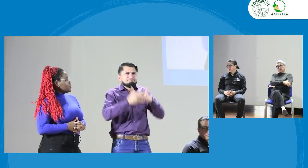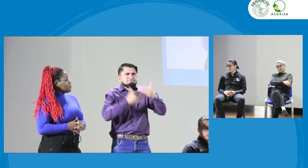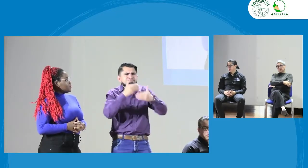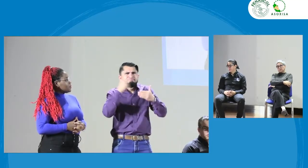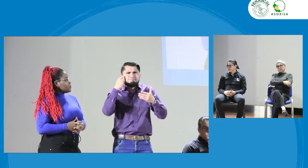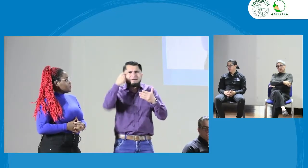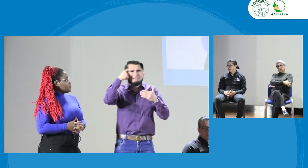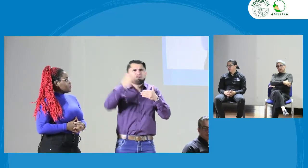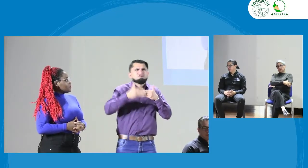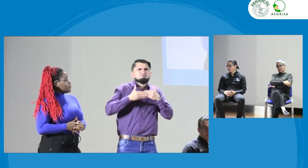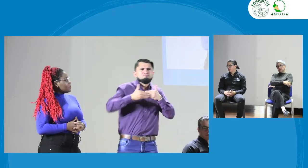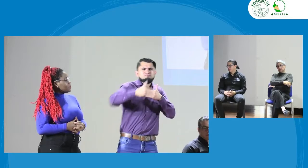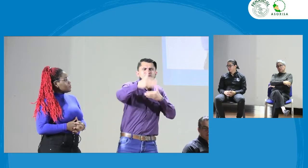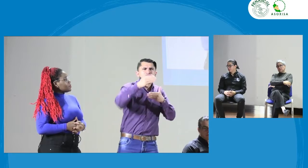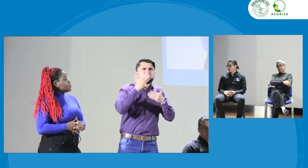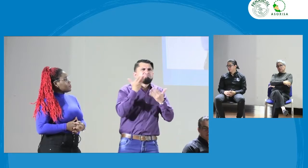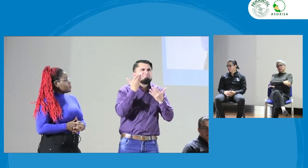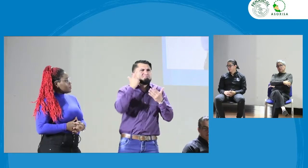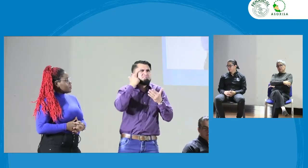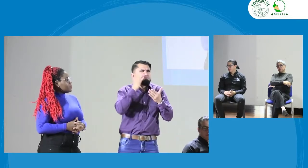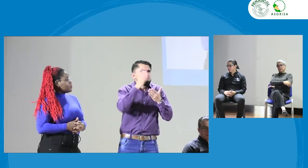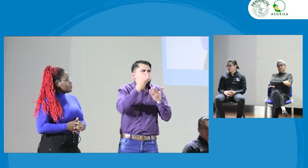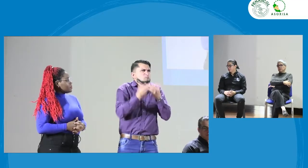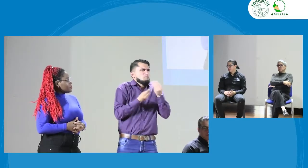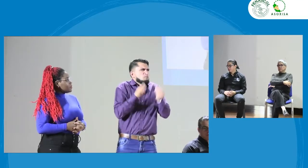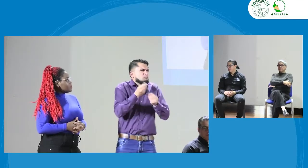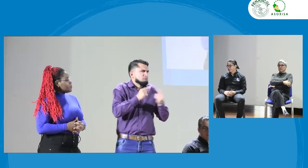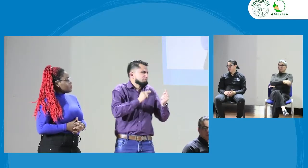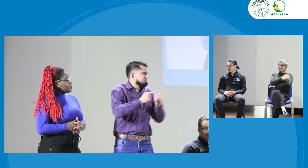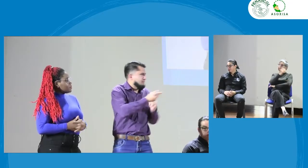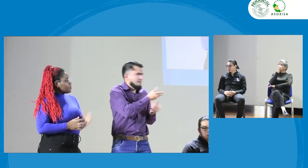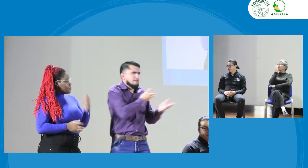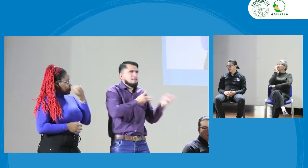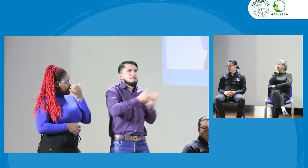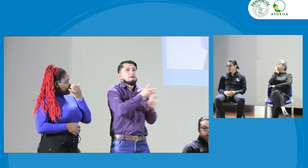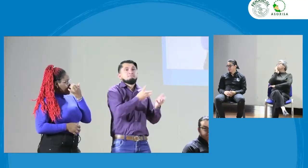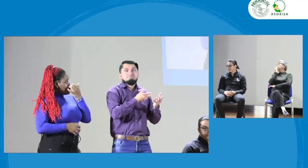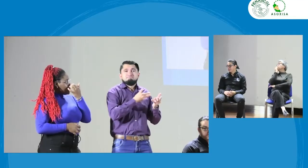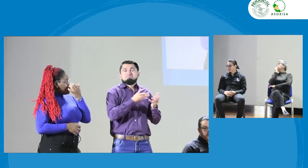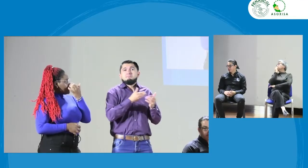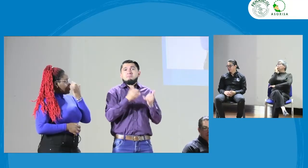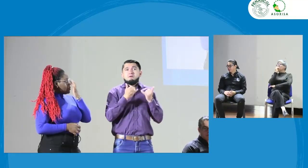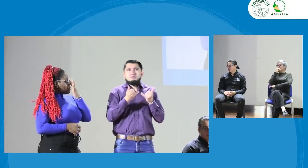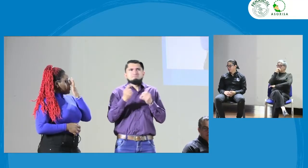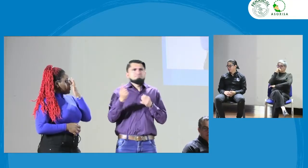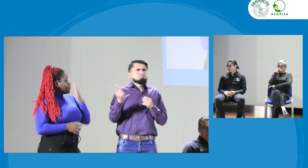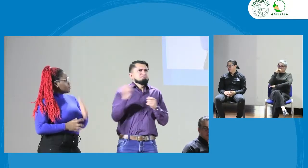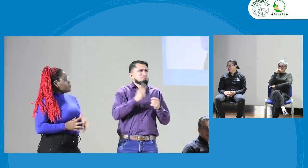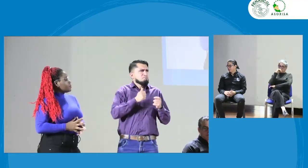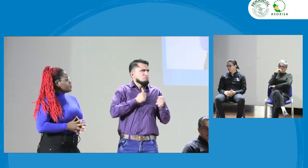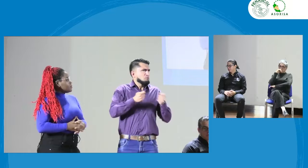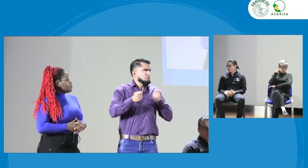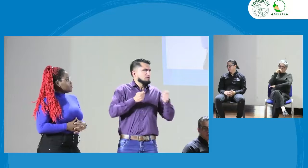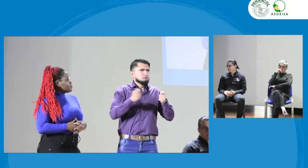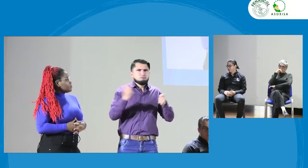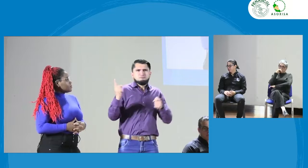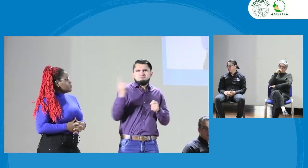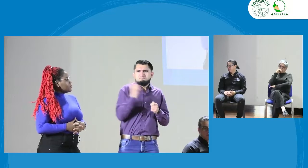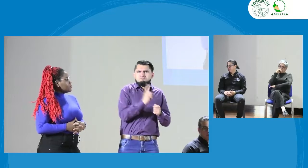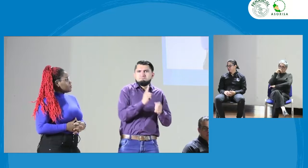Código de ética en los servicios de interpretación. ¿Cuáles son los retos que vienen para futuro? ¿Qué está sucediendo? Entonces,